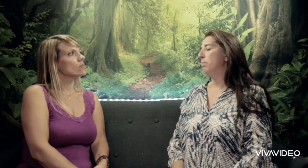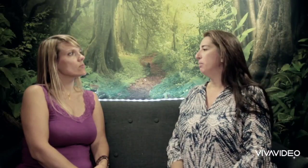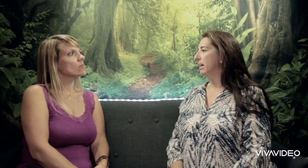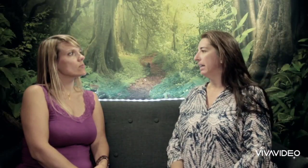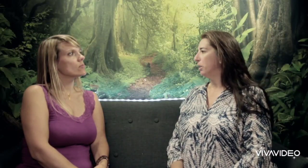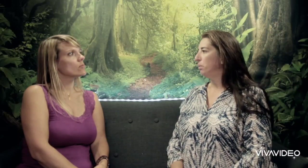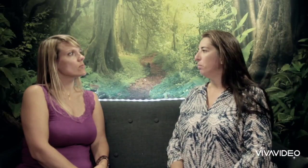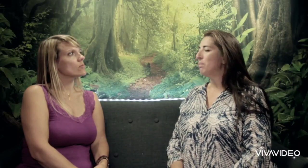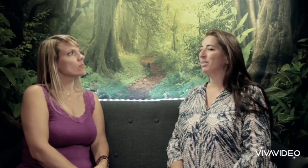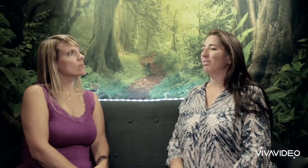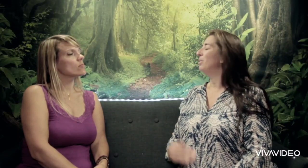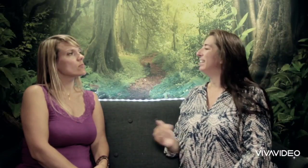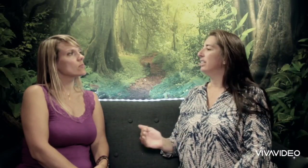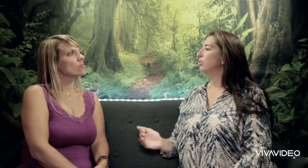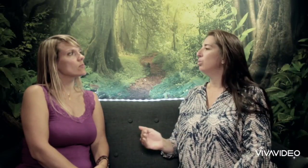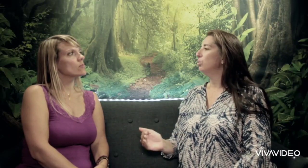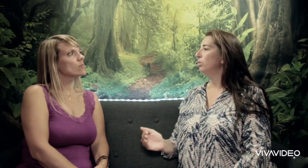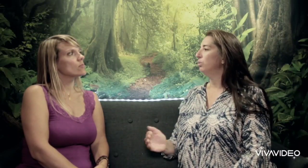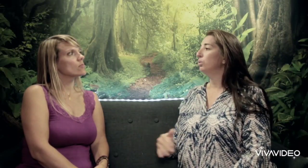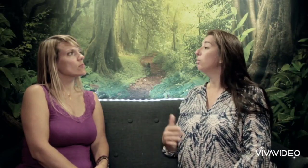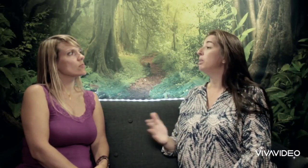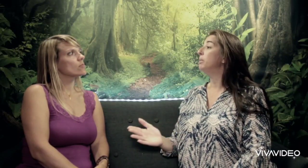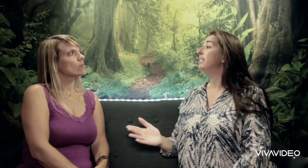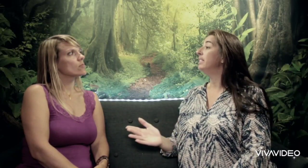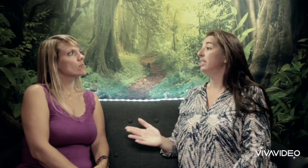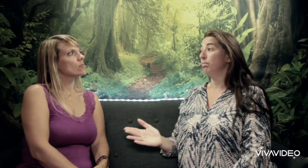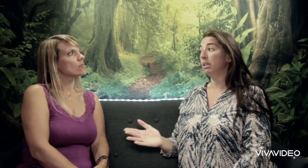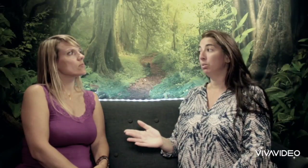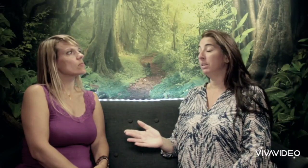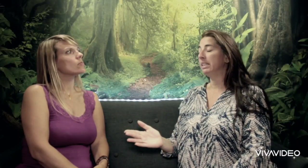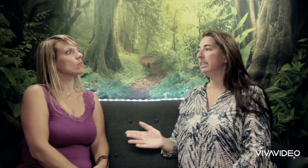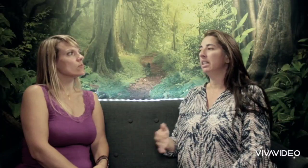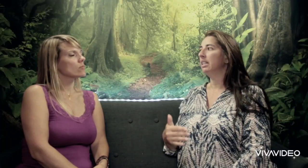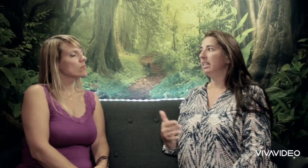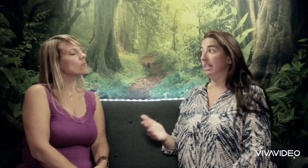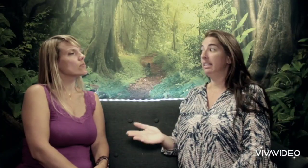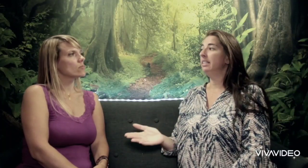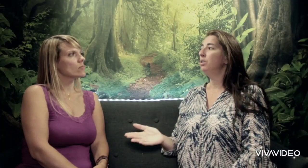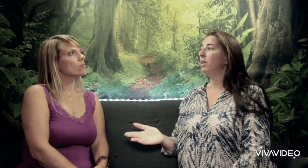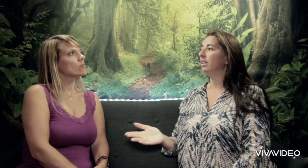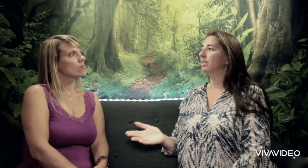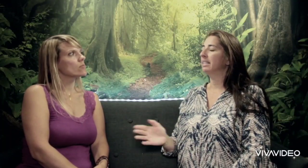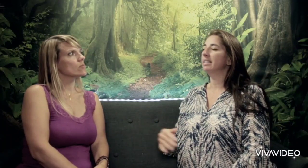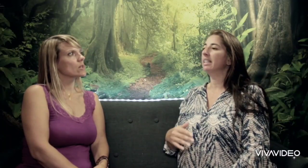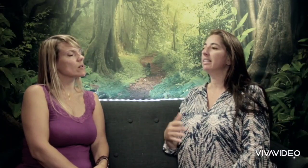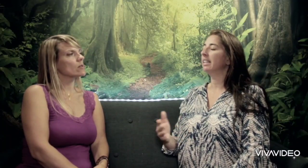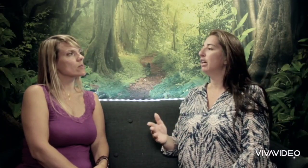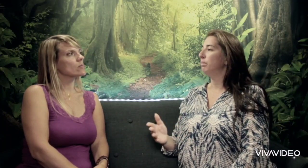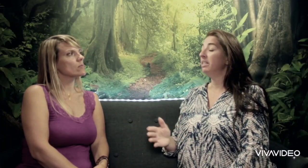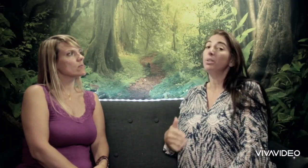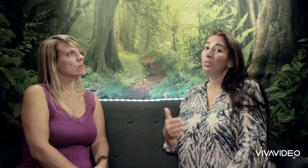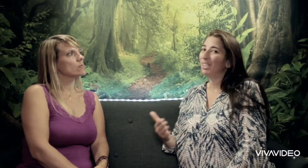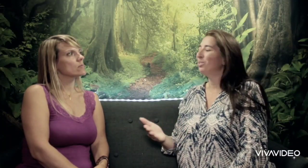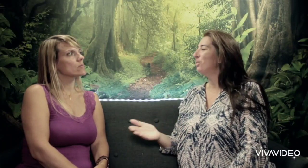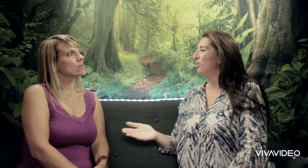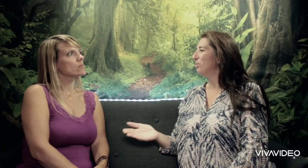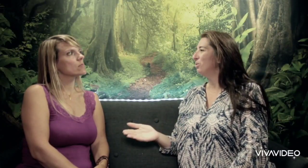même démarrer à 8 mois parce qu'en fait dans les 15 jours, votre bébé s'empare de l'outil, il signera. Donc c'est très très rapide si on attend que l'enfant